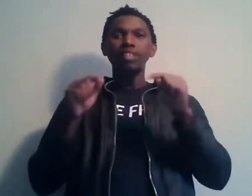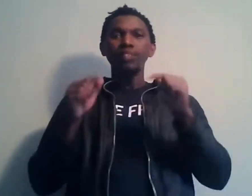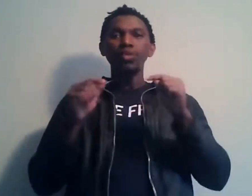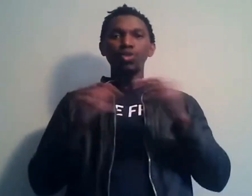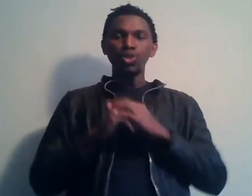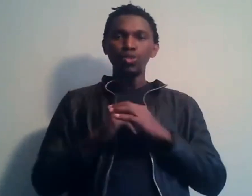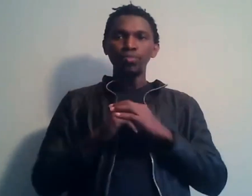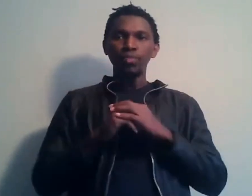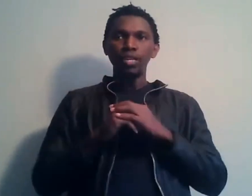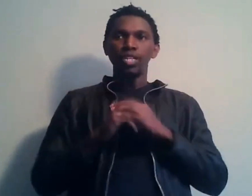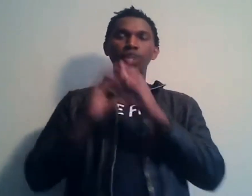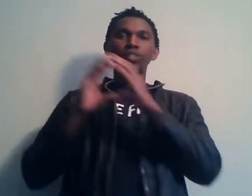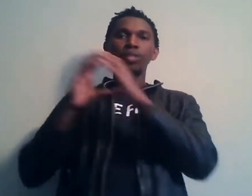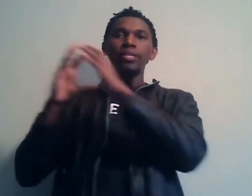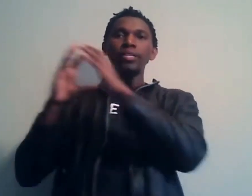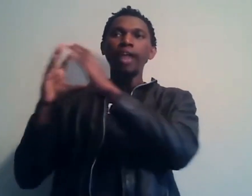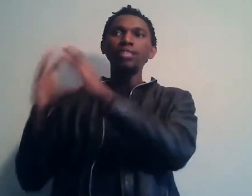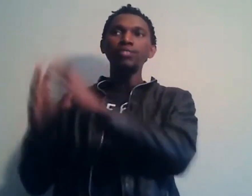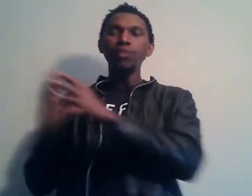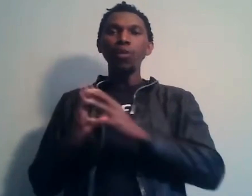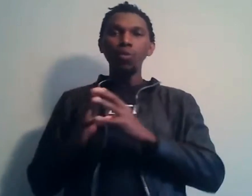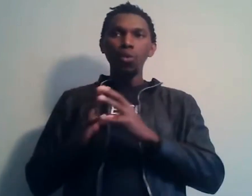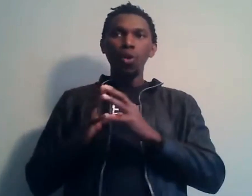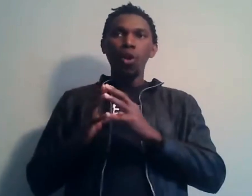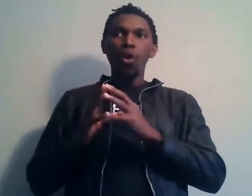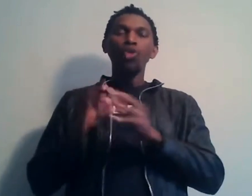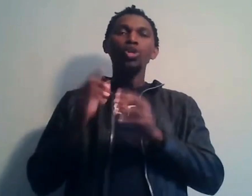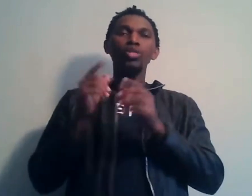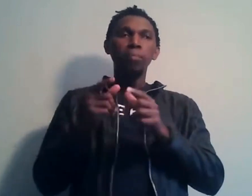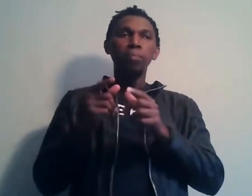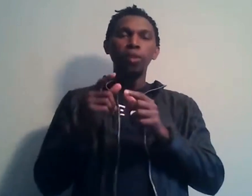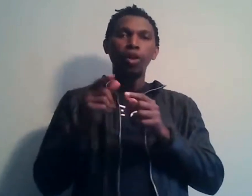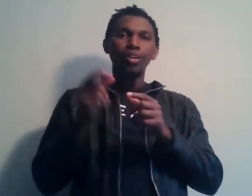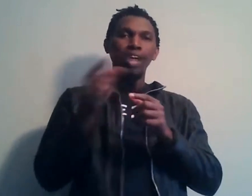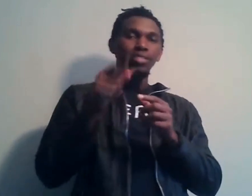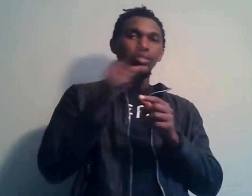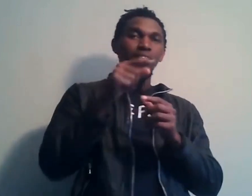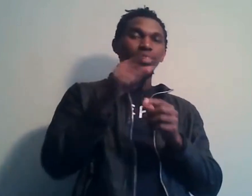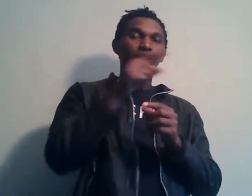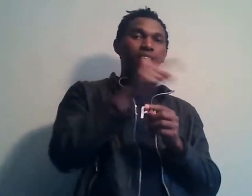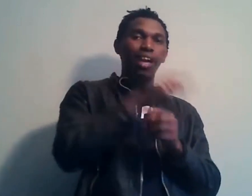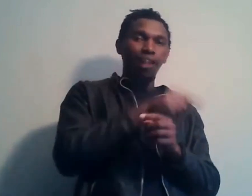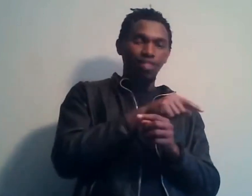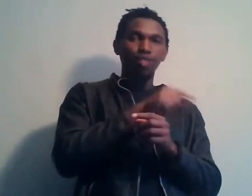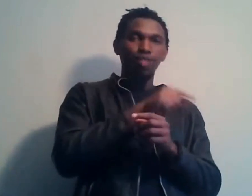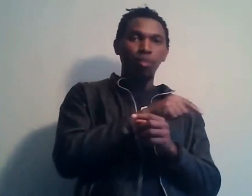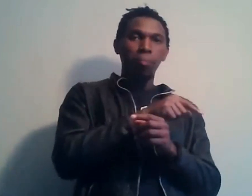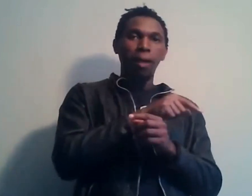cette vidéo aujourd'hui, j'ai envie de t'amener à un niveau là où, au lieu de simplement regarder ce que les chefs d'État africains ne font pas,